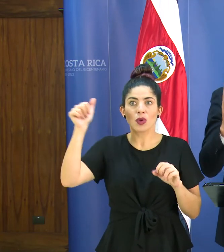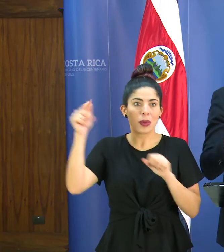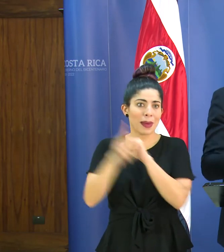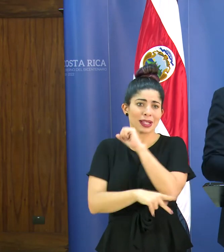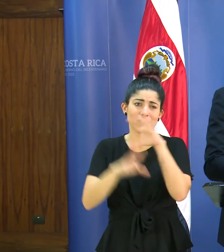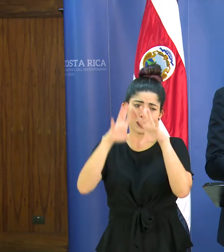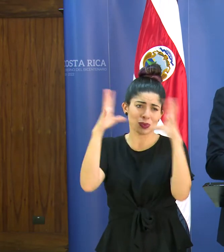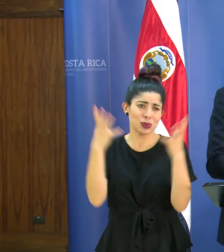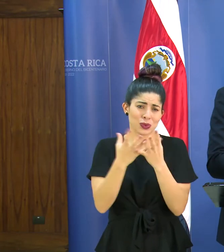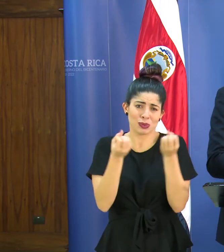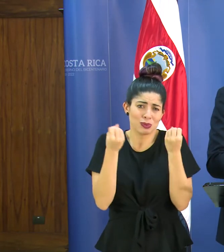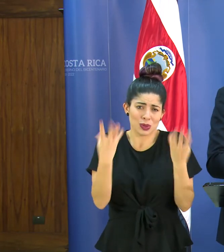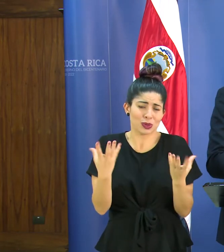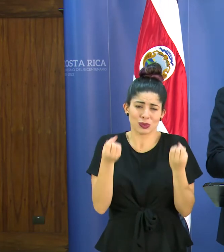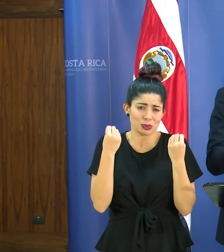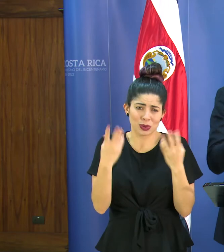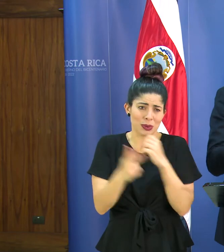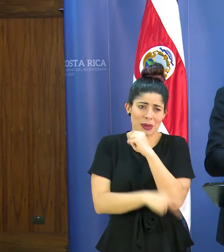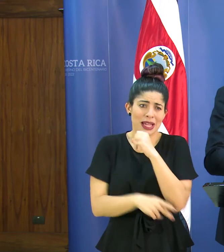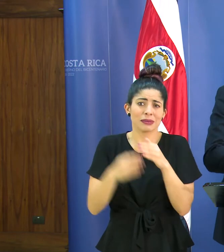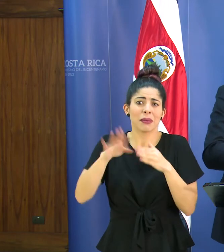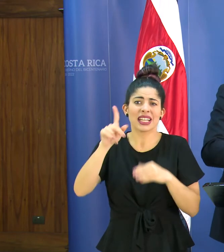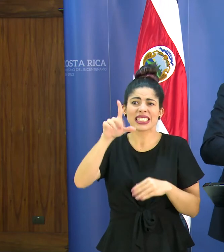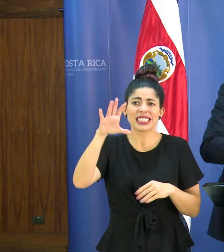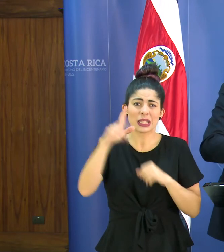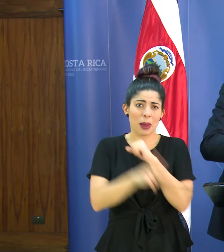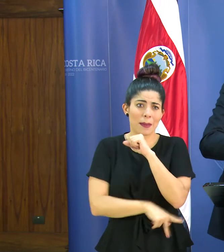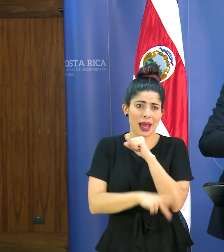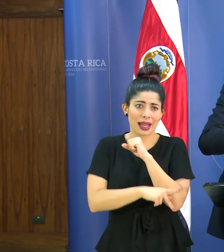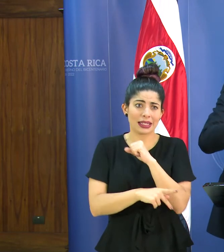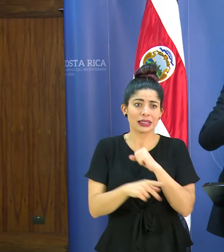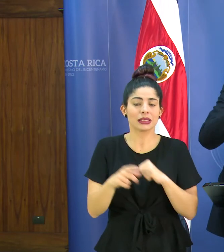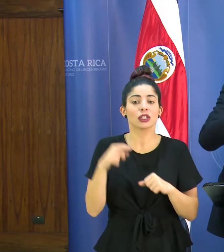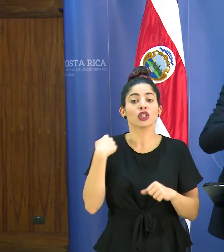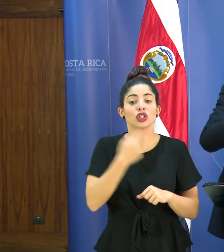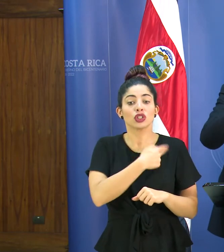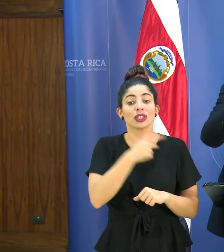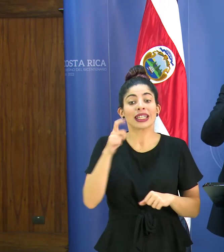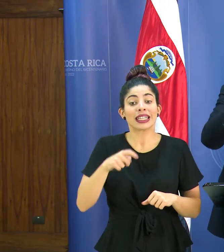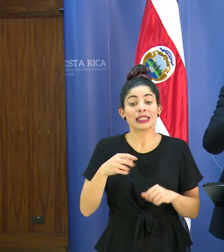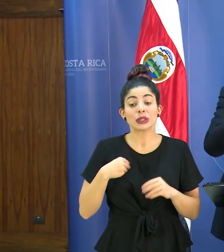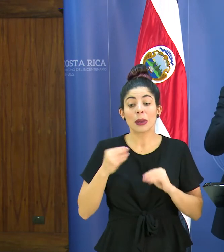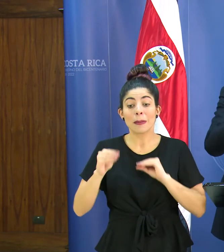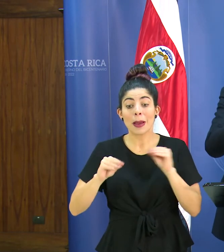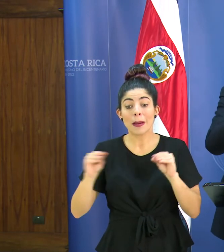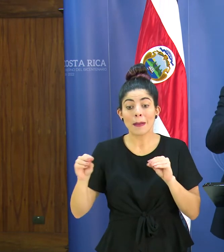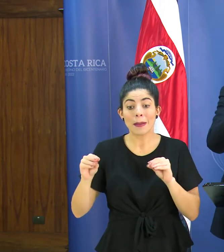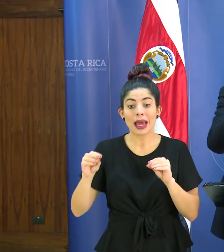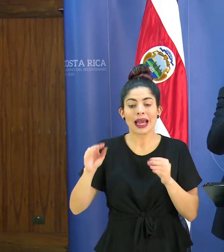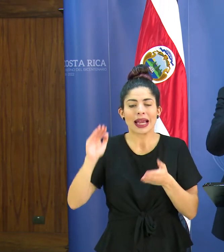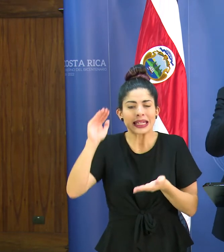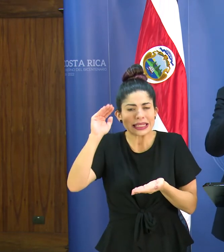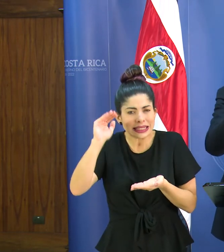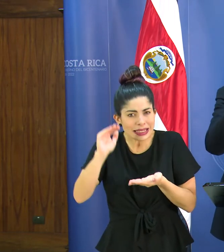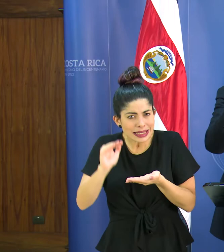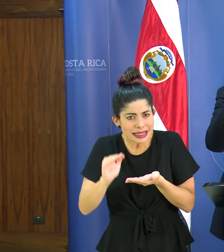prácticamente muchos países del mundo ya muchos muchos son más de 100 lo que ocupamos es que esa transmisión no se sostenga